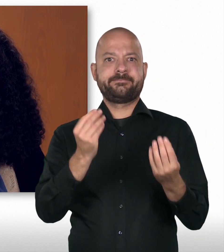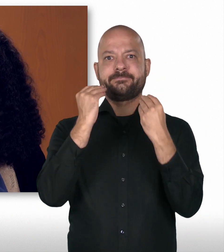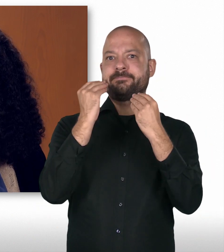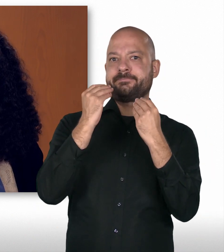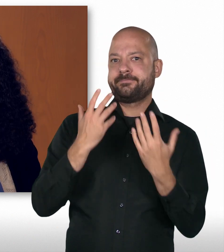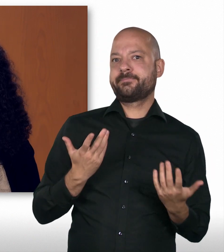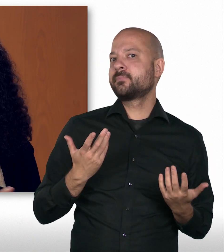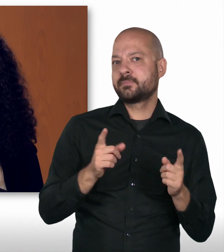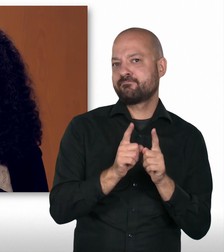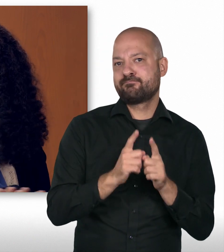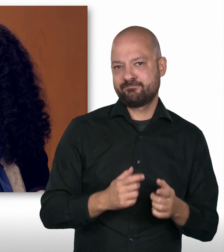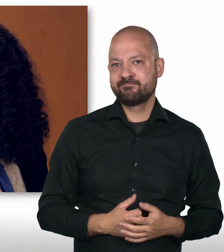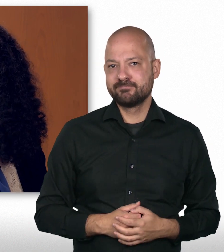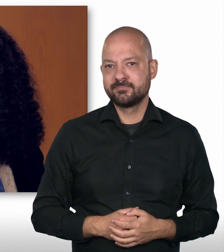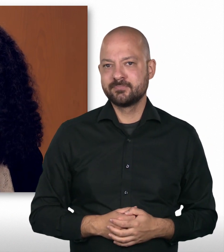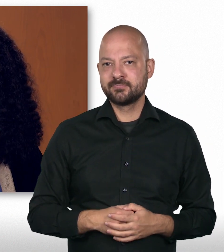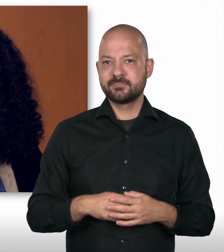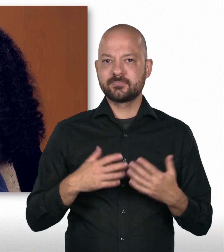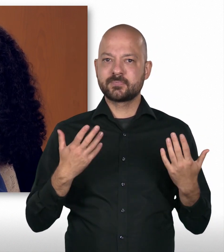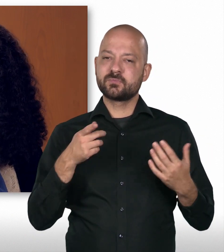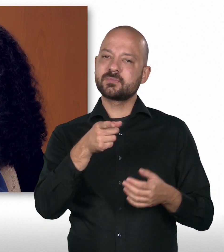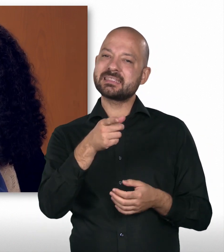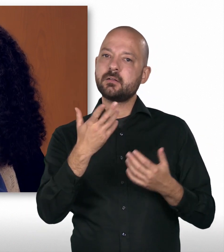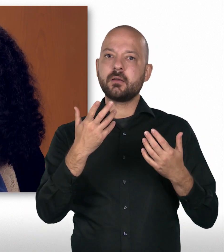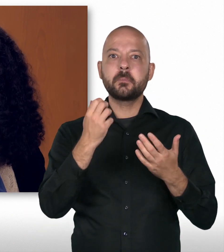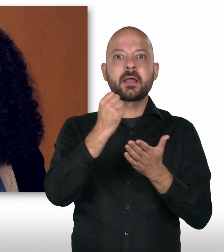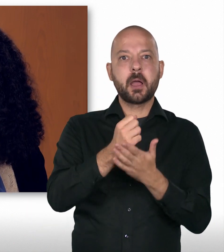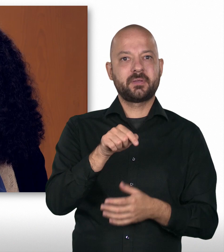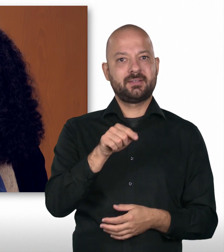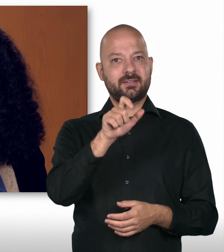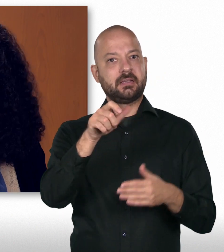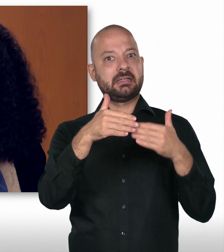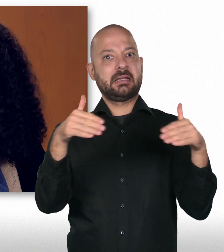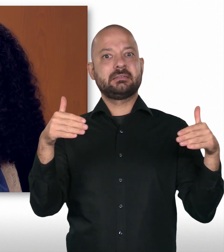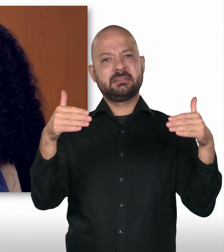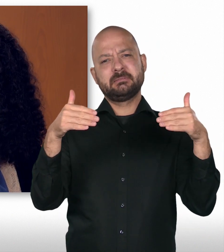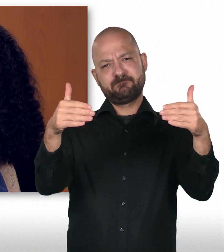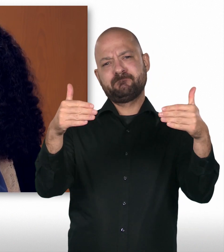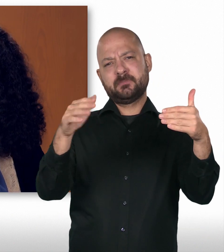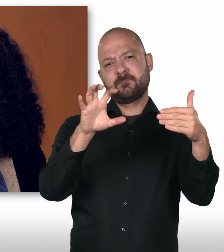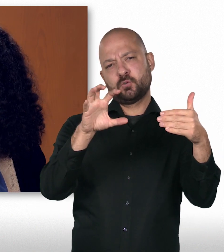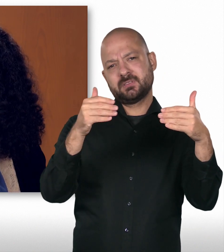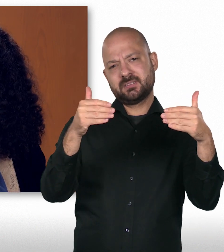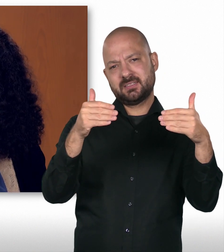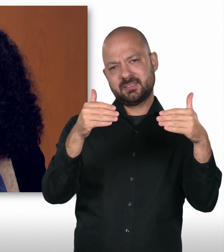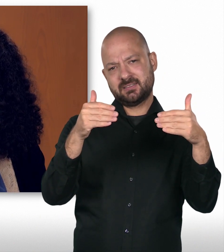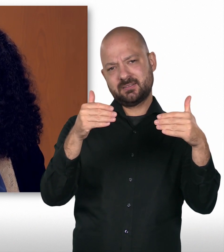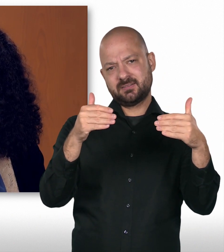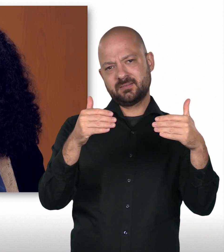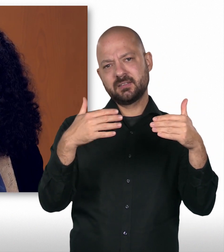ich glaube, so die Grenze bei Beamten für eine Laufbahn ist so um die 50, aber es gibt auch Ausnahmen, die über 50 sind und man sollte, also